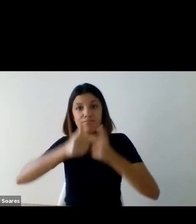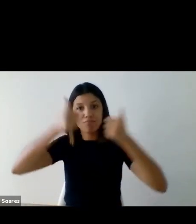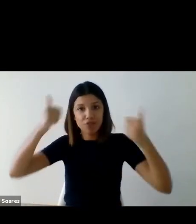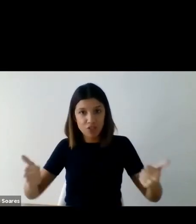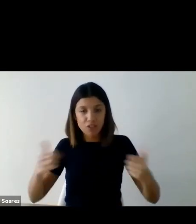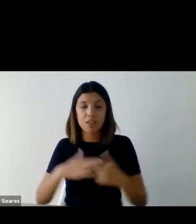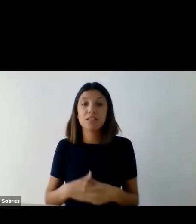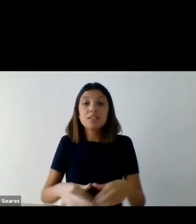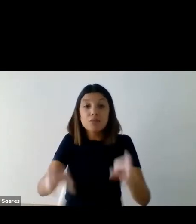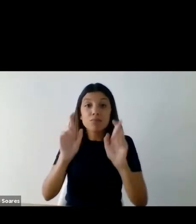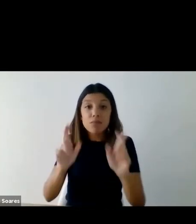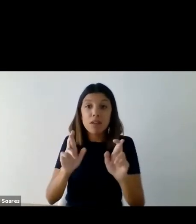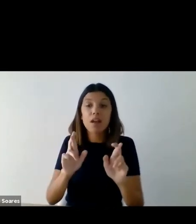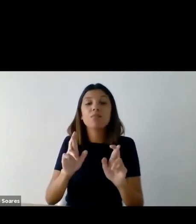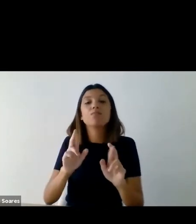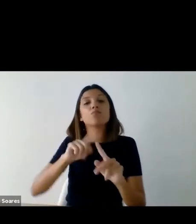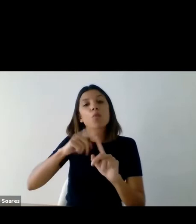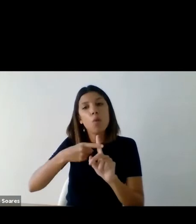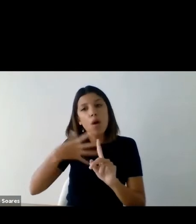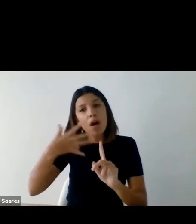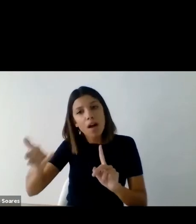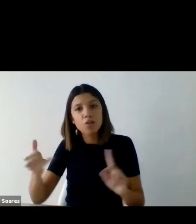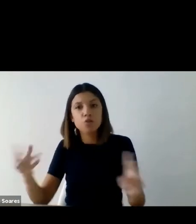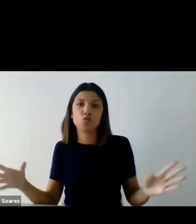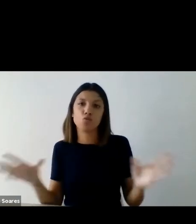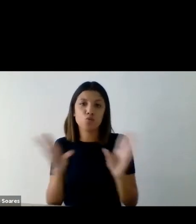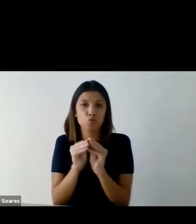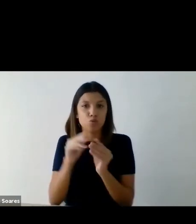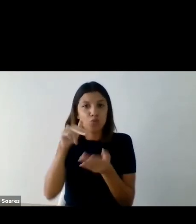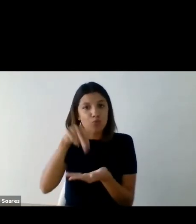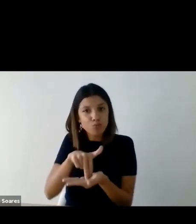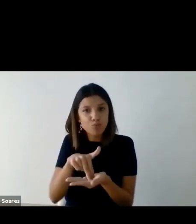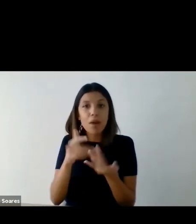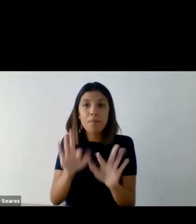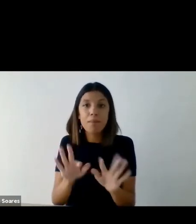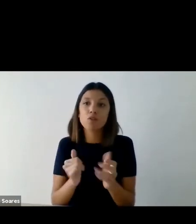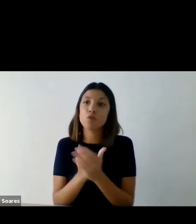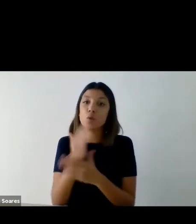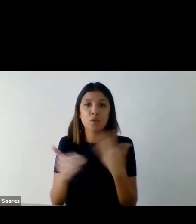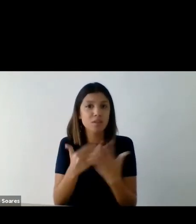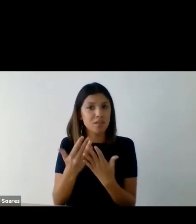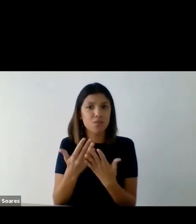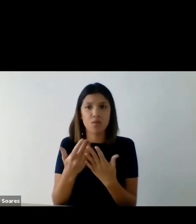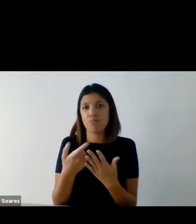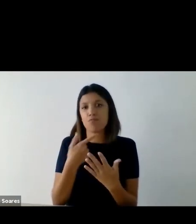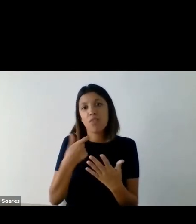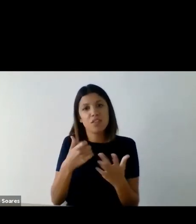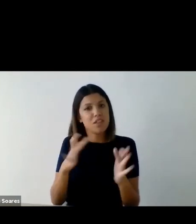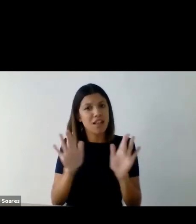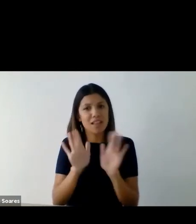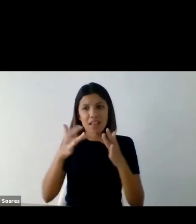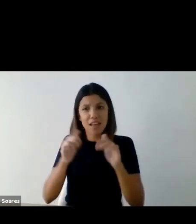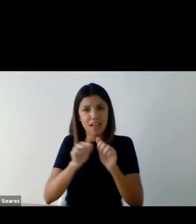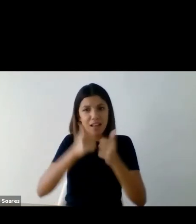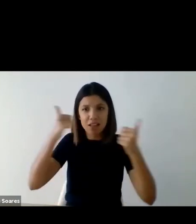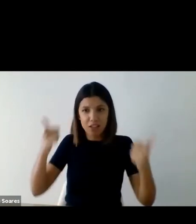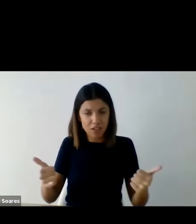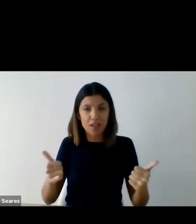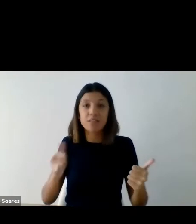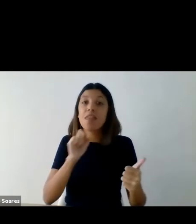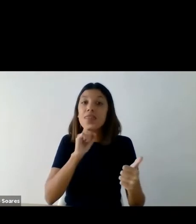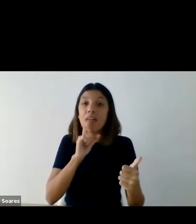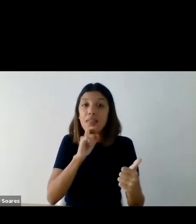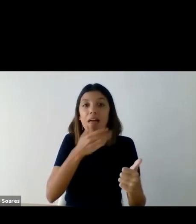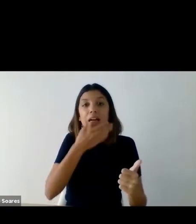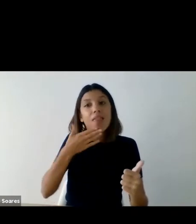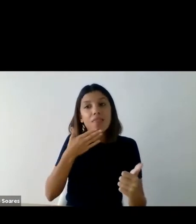estar fisicamente juntos para o ano, mas continuaremos a usar o meio digital que nos permite e tem permitido